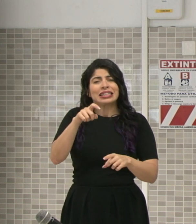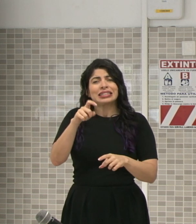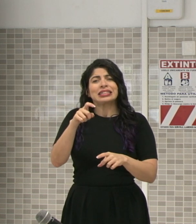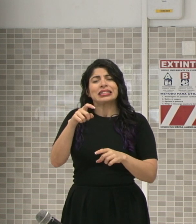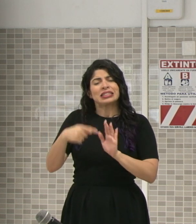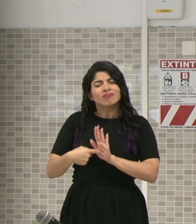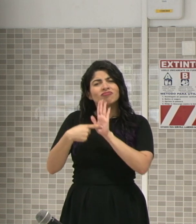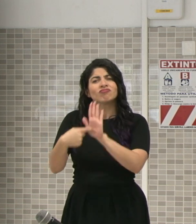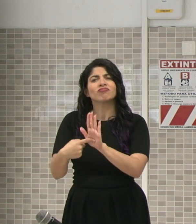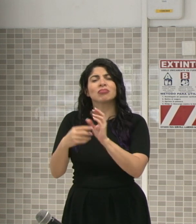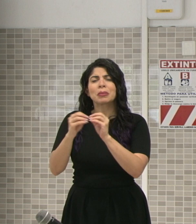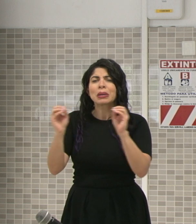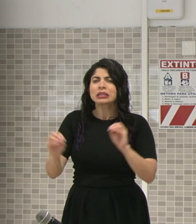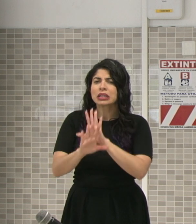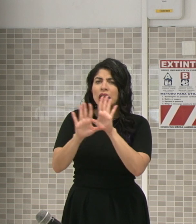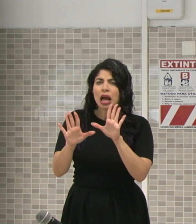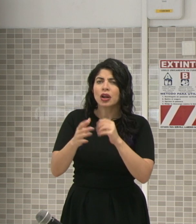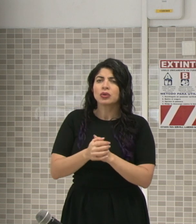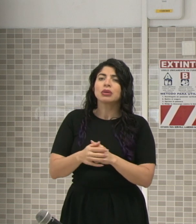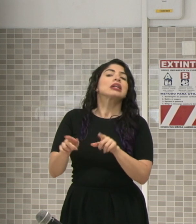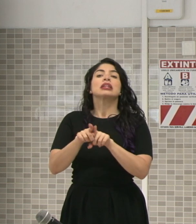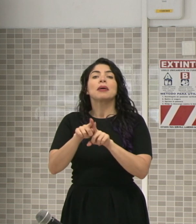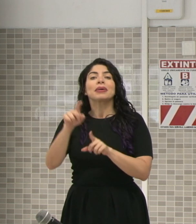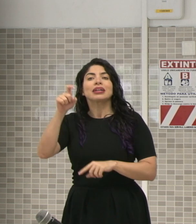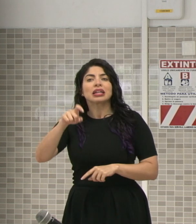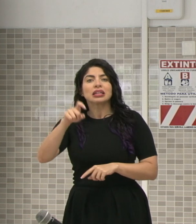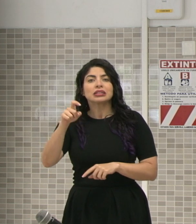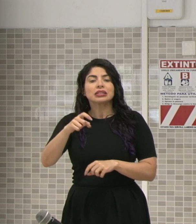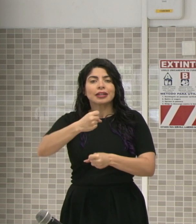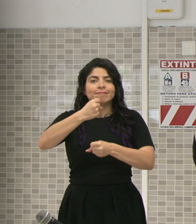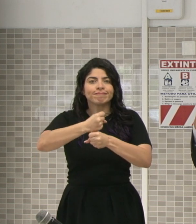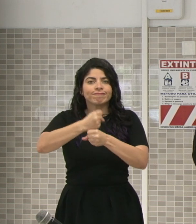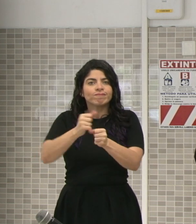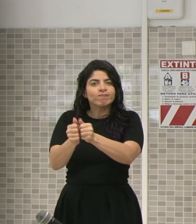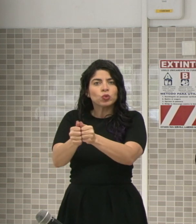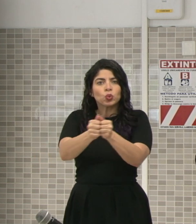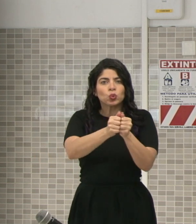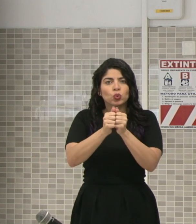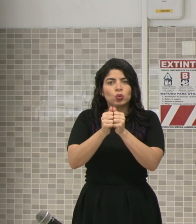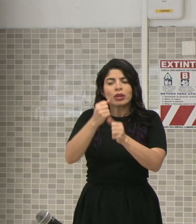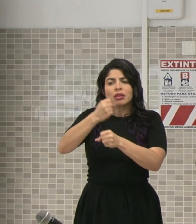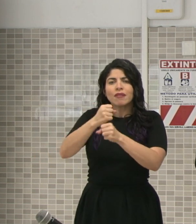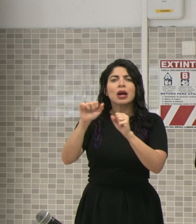claras. Y necesitamos trabajar en conjunto y en equipo.